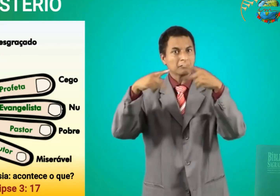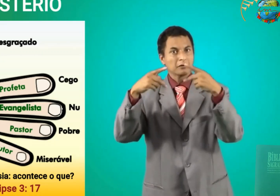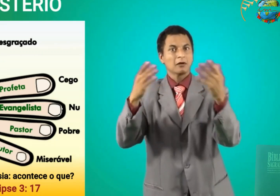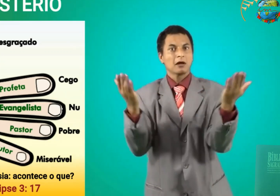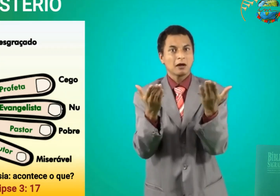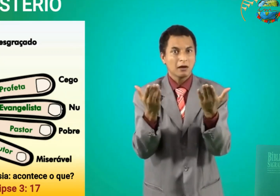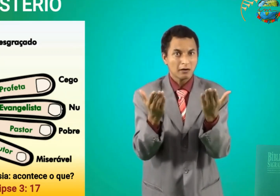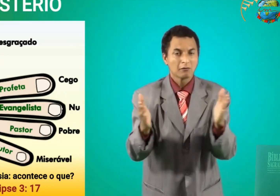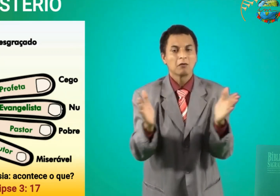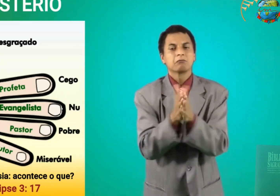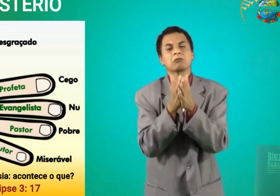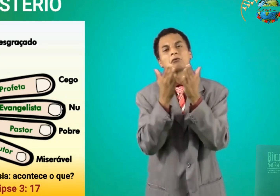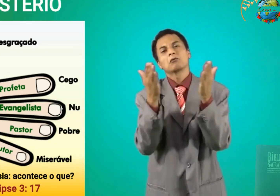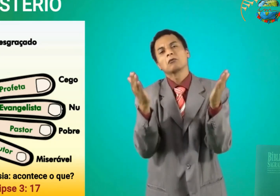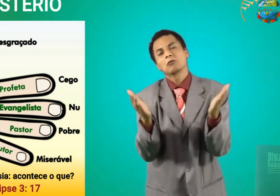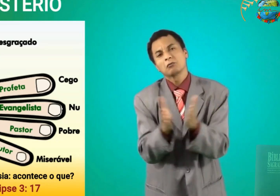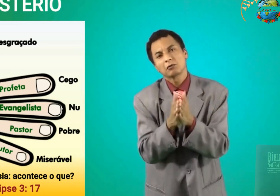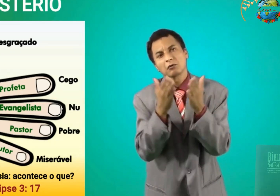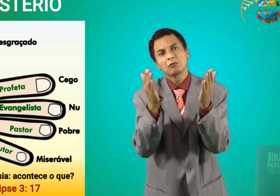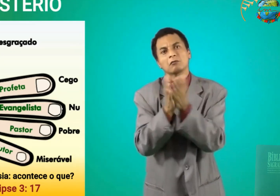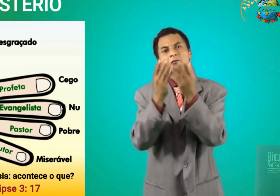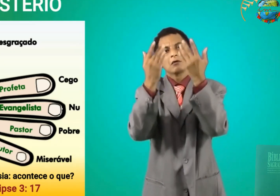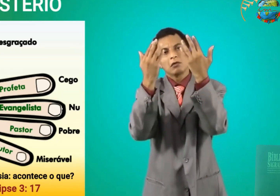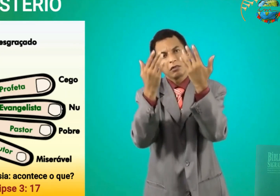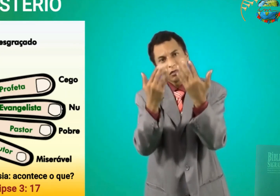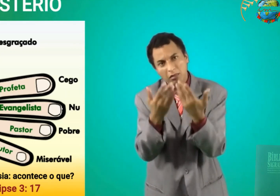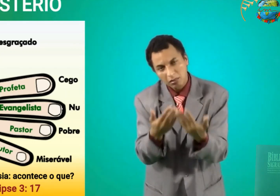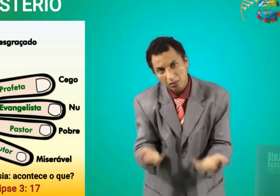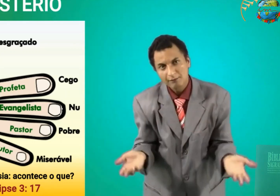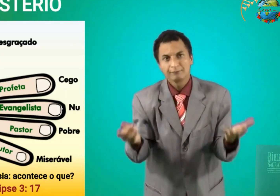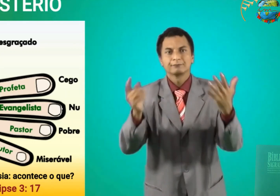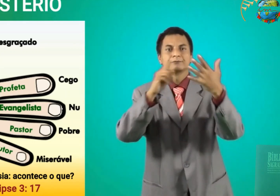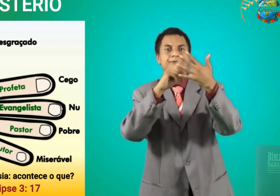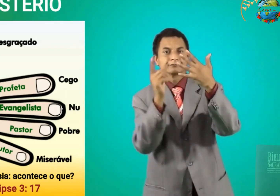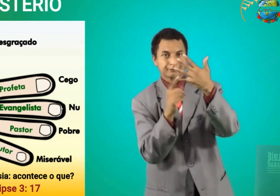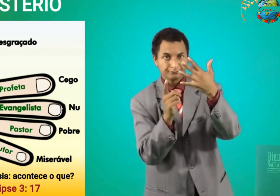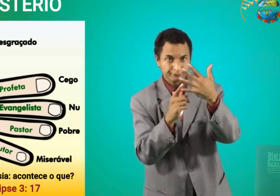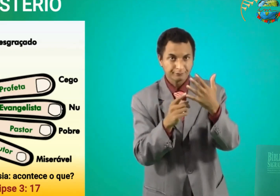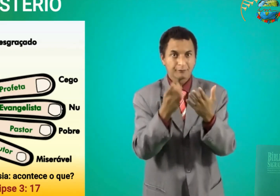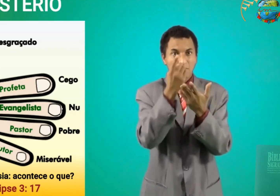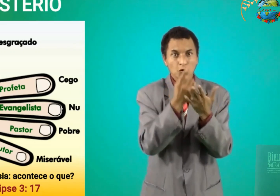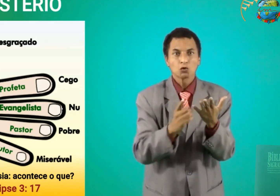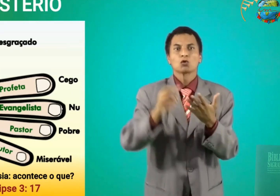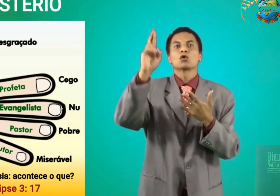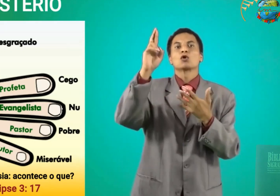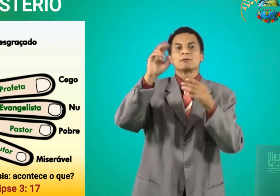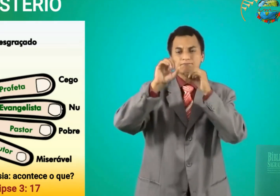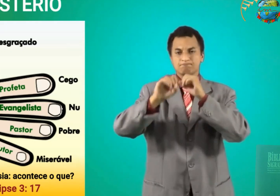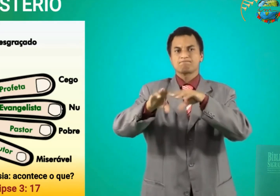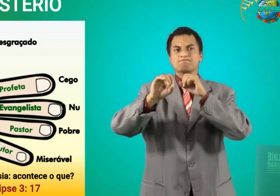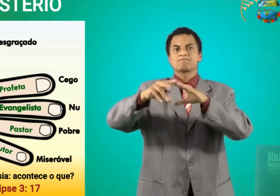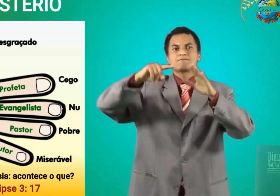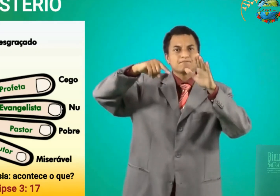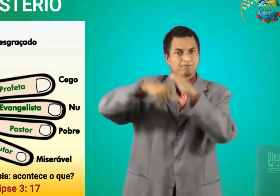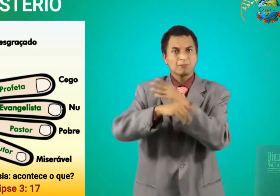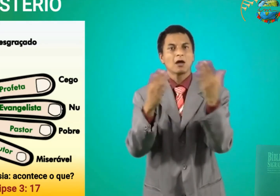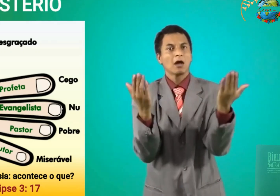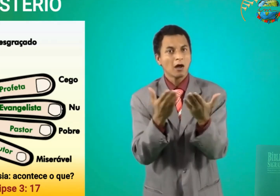palavra revelada Agora ele é pobre Perdeu as revelações E o quinto O doutor que ensinava com